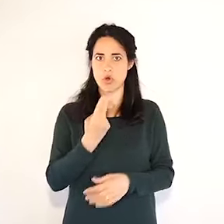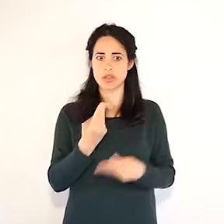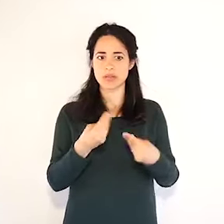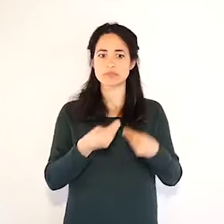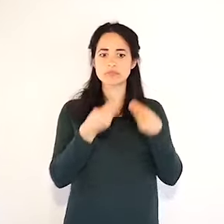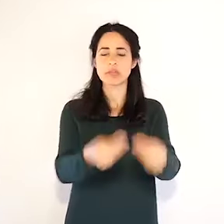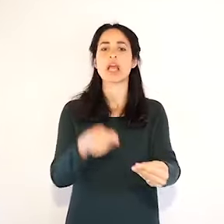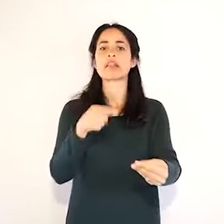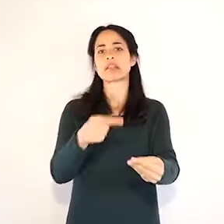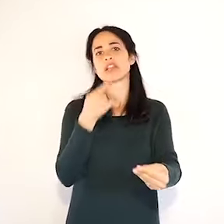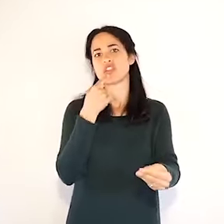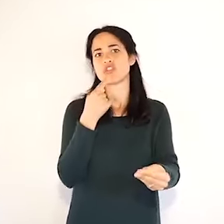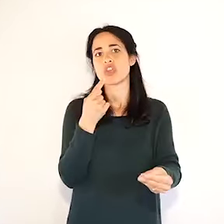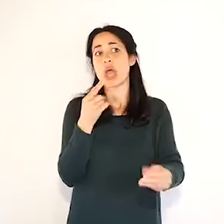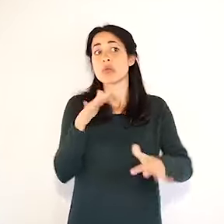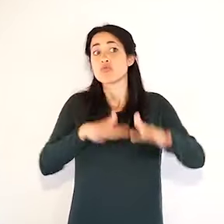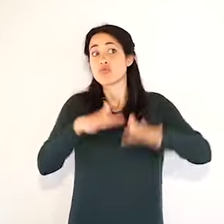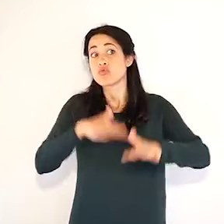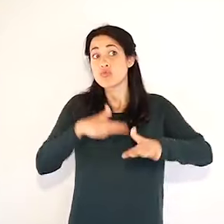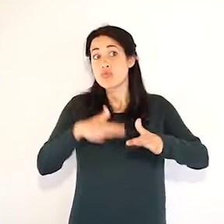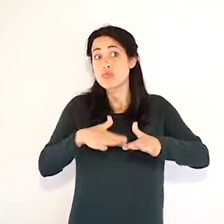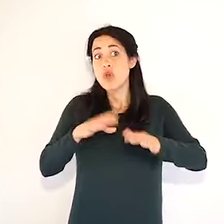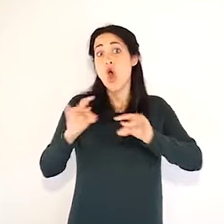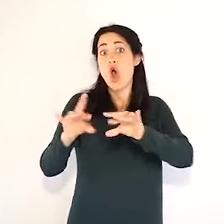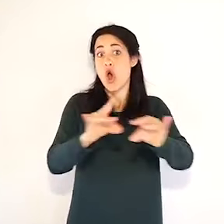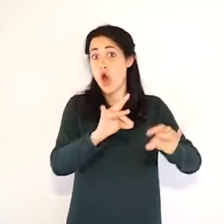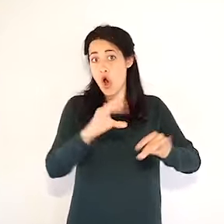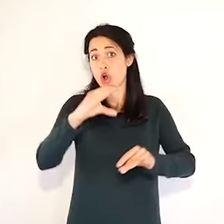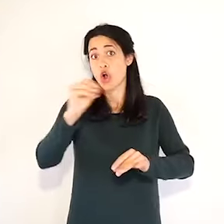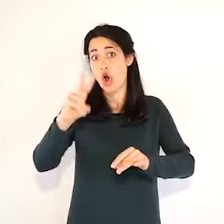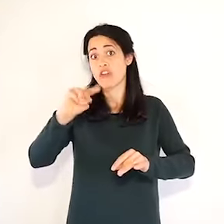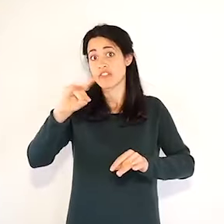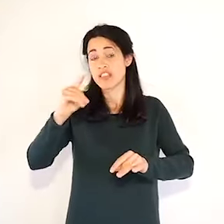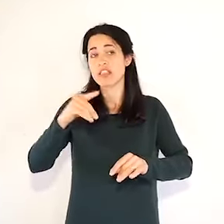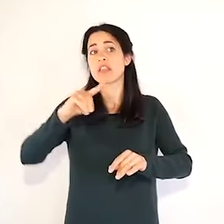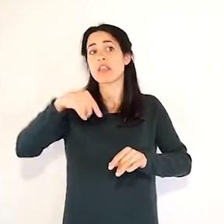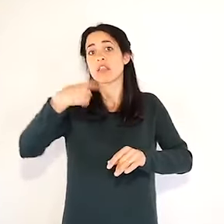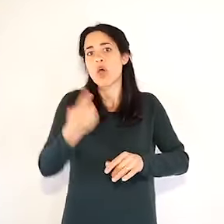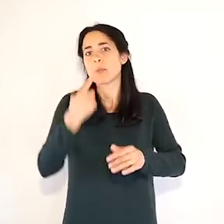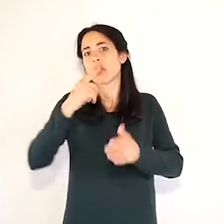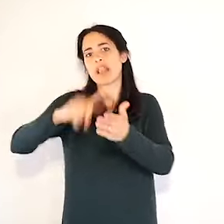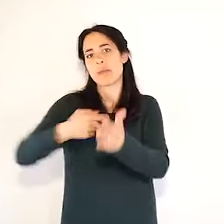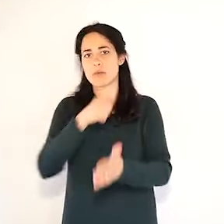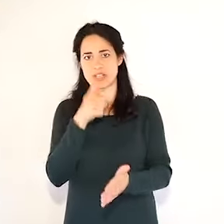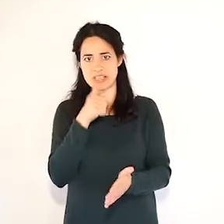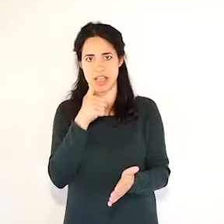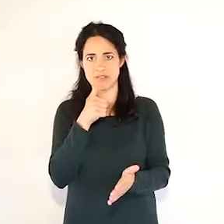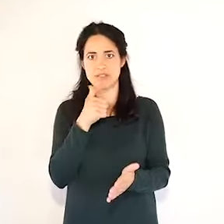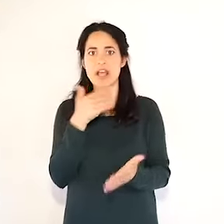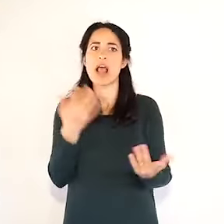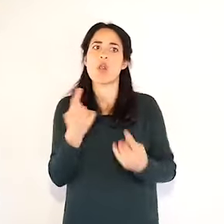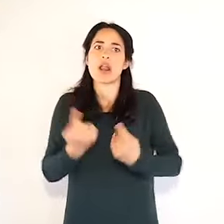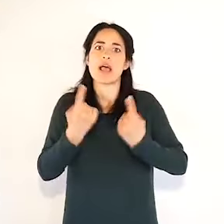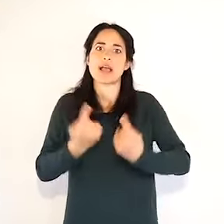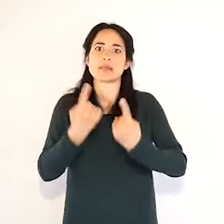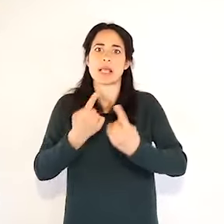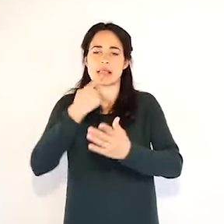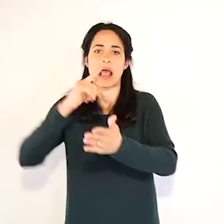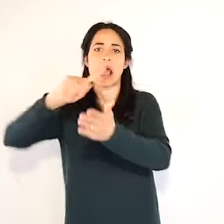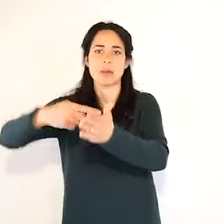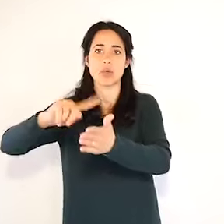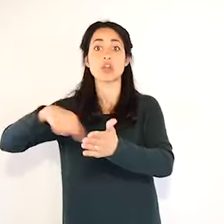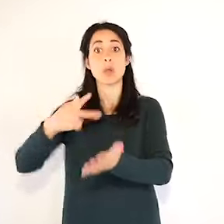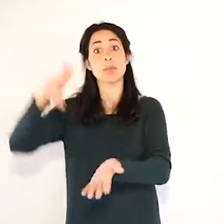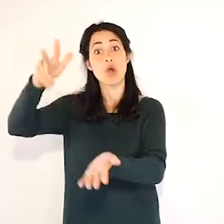notizia si ha anche molto dopo, comunque sono sicuro che martedì, perché ho chiesto esattamente questo approfondimento,